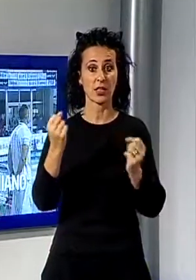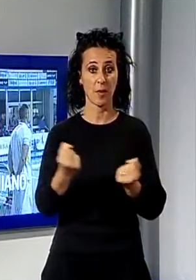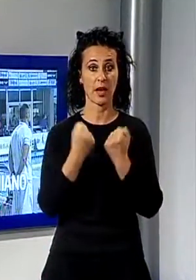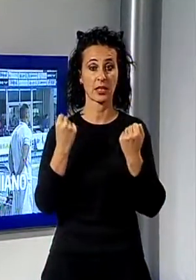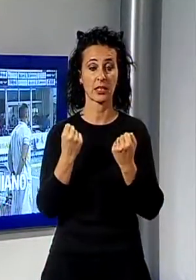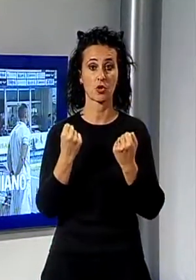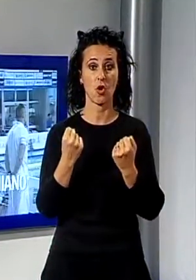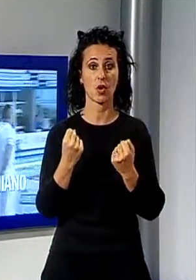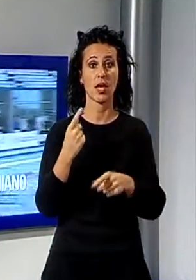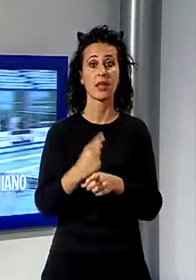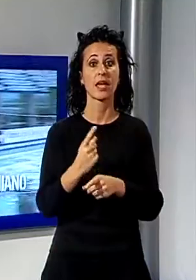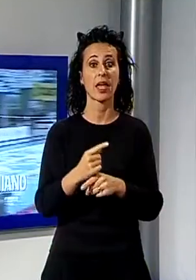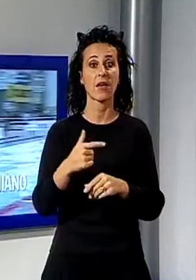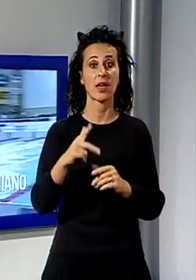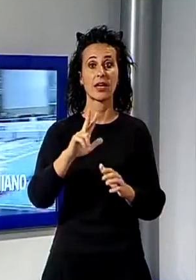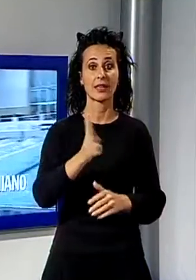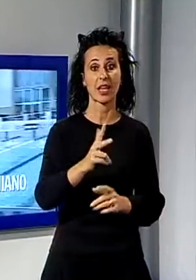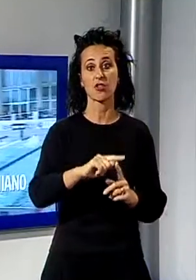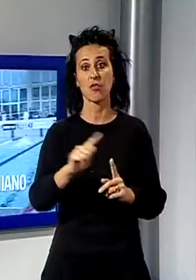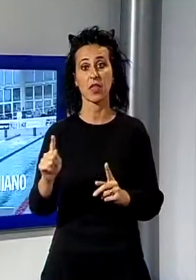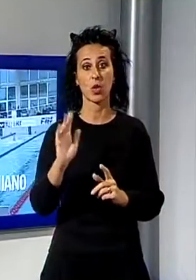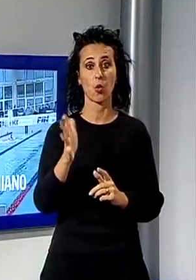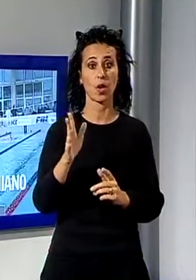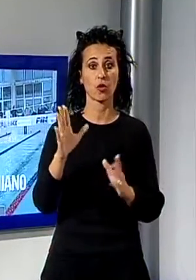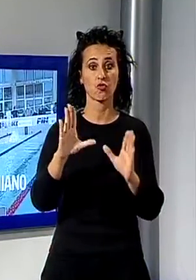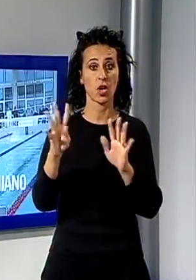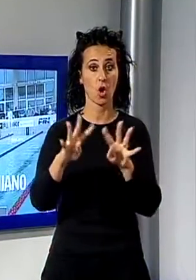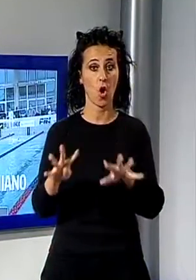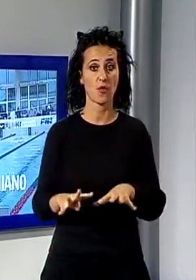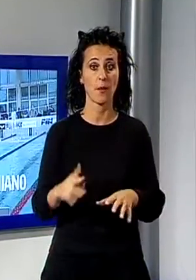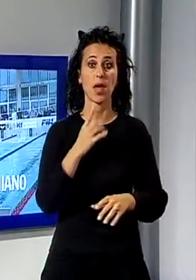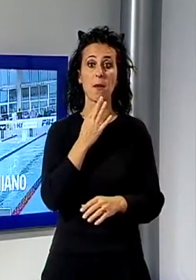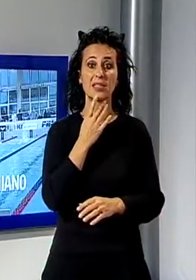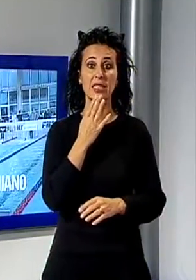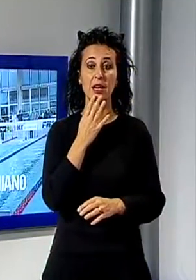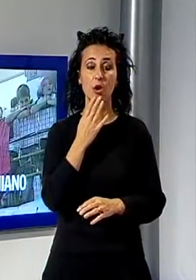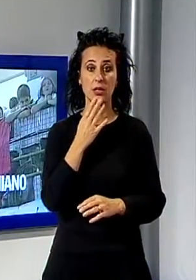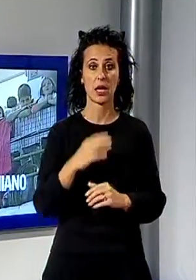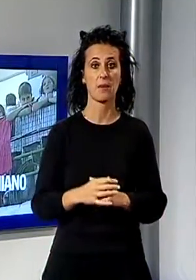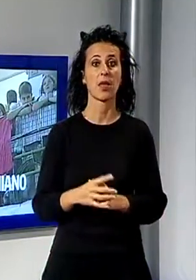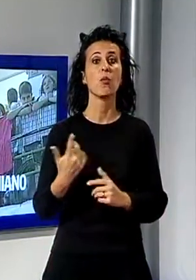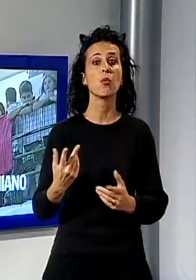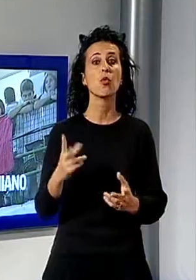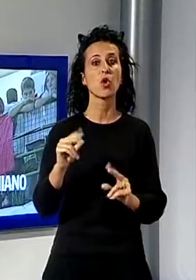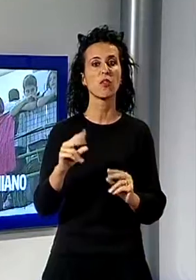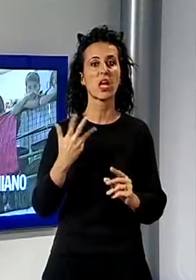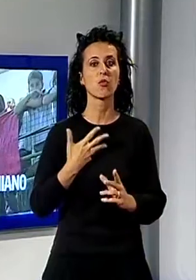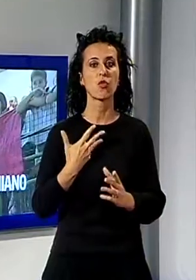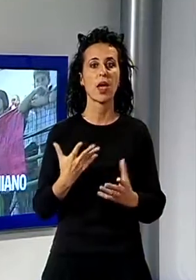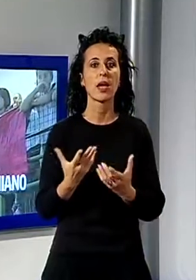Massarosa dal 13 al 15 novembre. La grande novità è il decimo trofeo nazionale Master che si svolgerà alla piscina IT